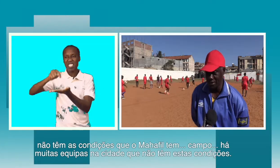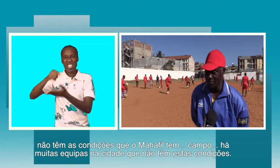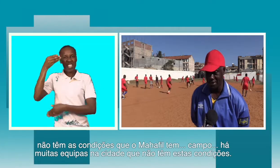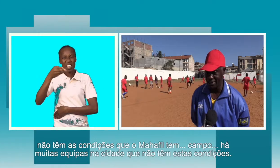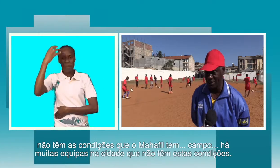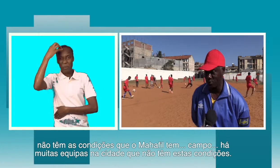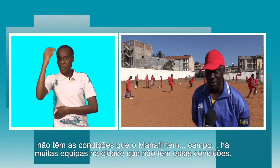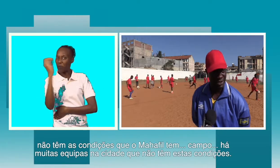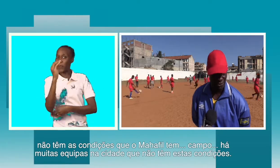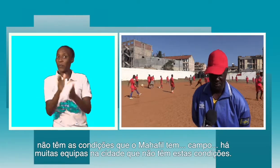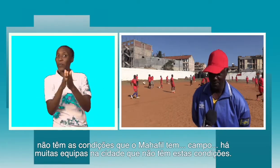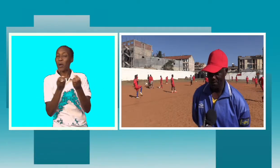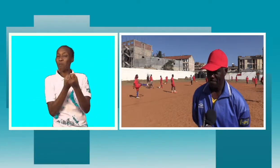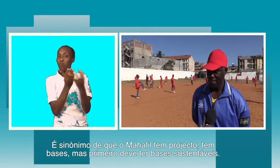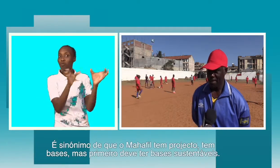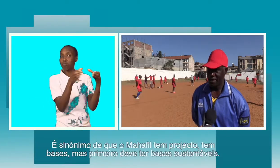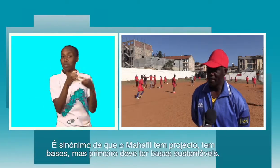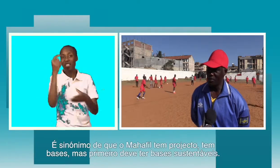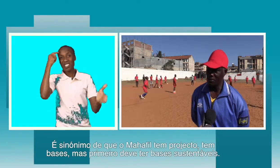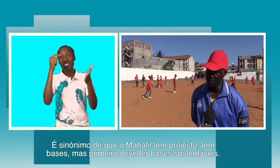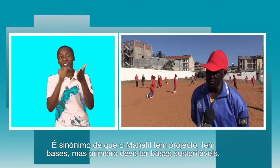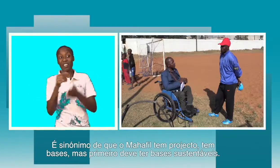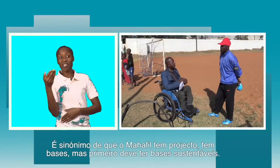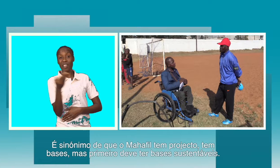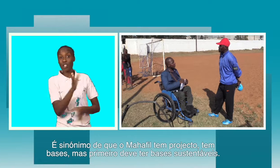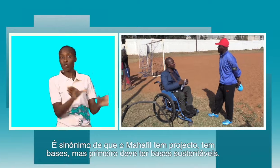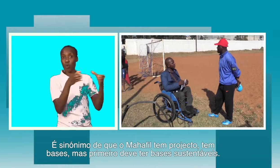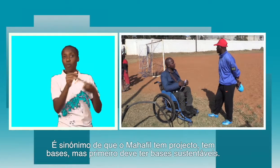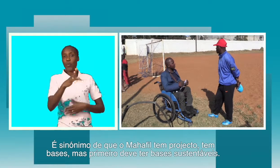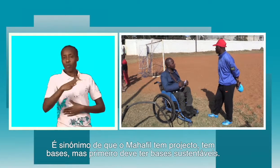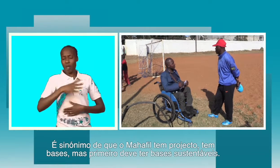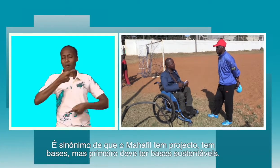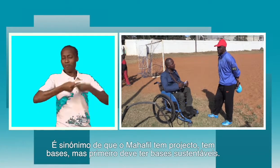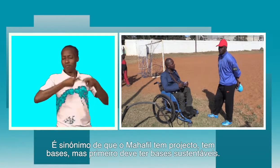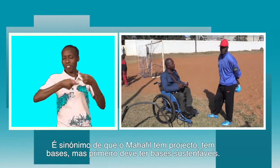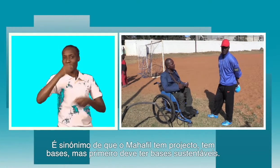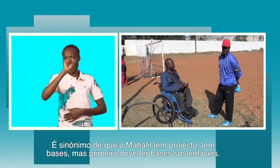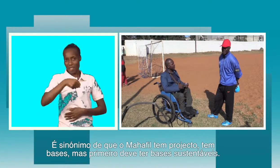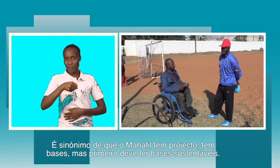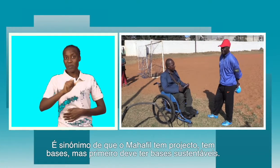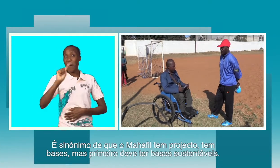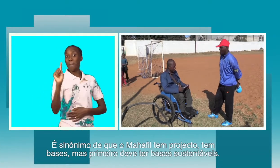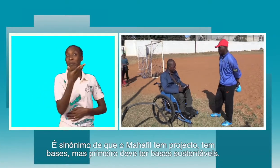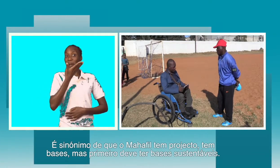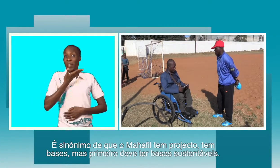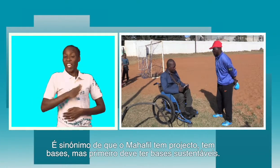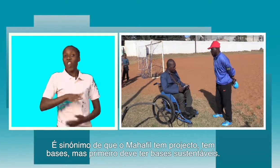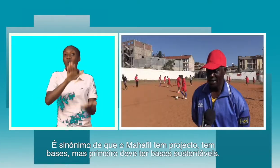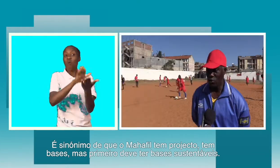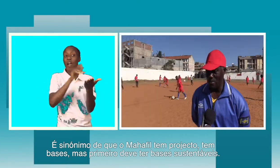equipes aqui na cidade e não têm isto. Então, isso é sinônimo que o Maafil tem projeto, mas primeiro, ele quer ir lá com